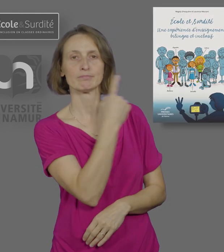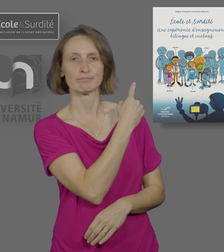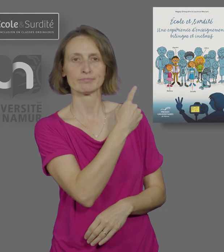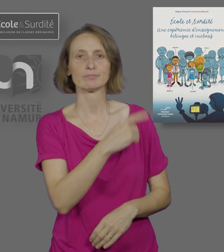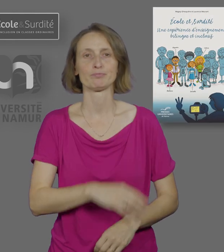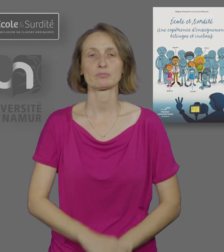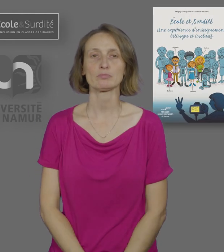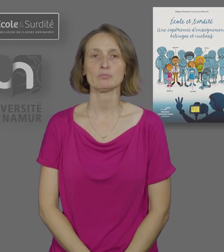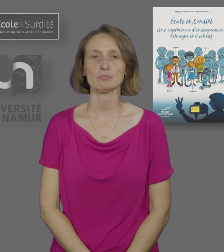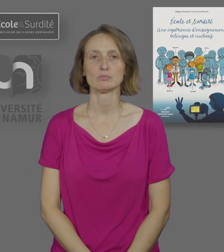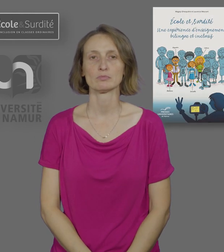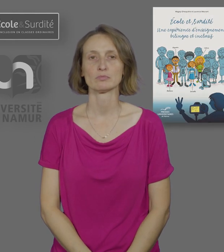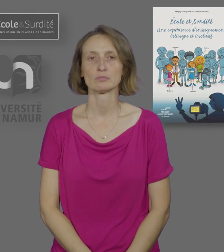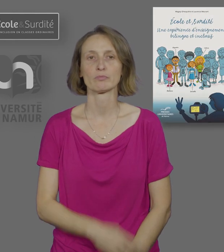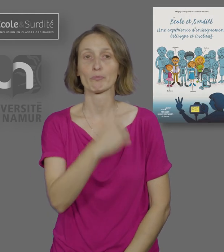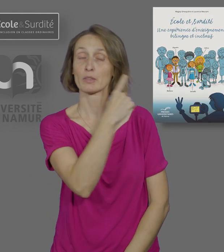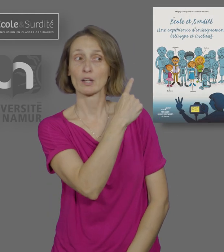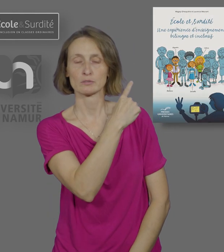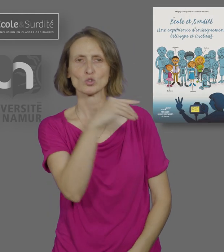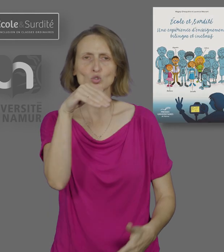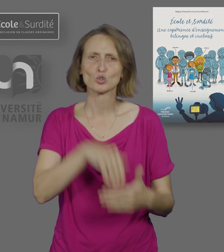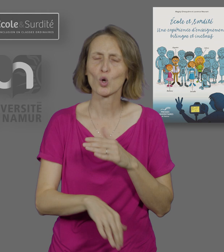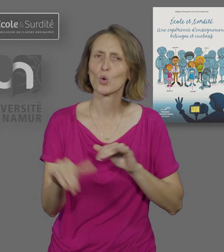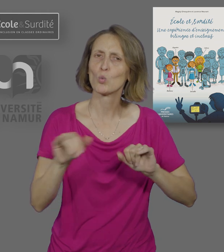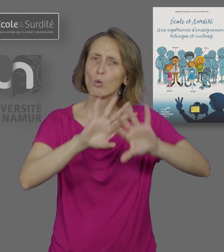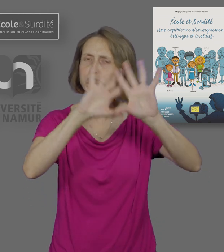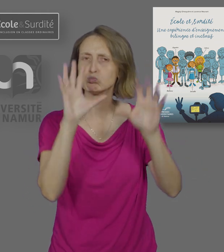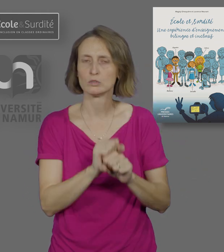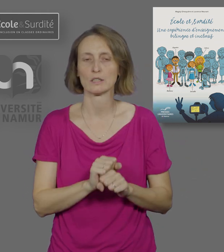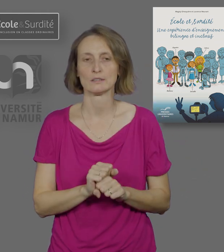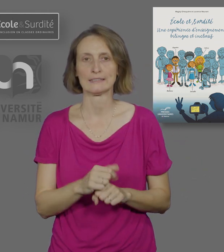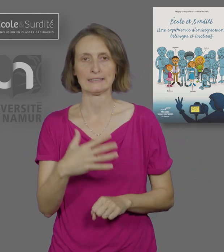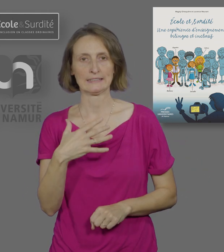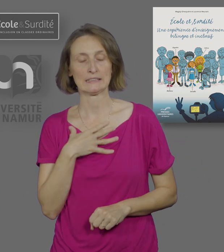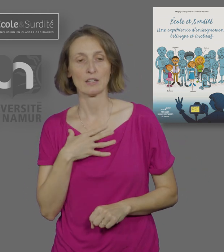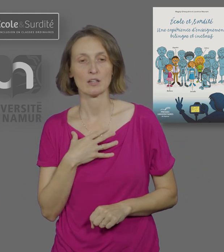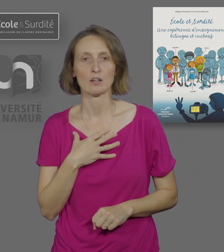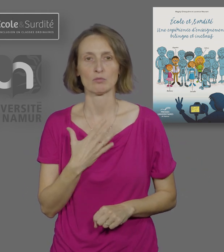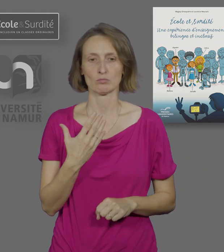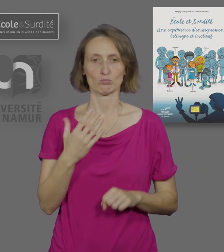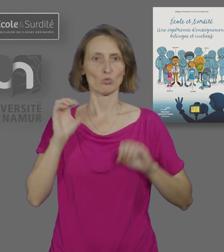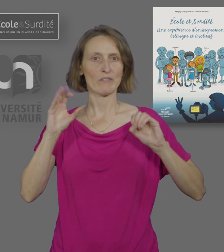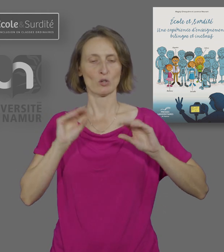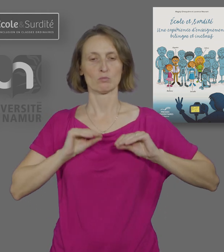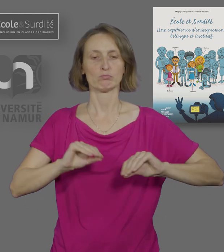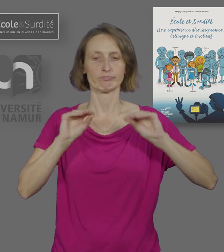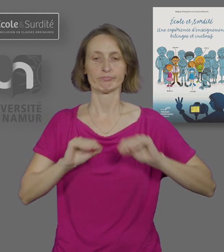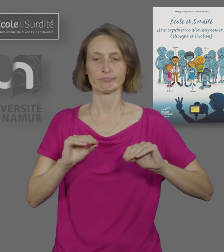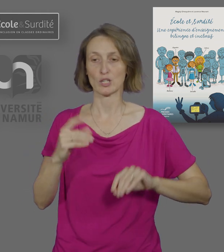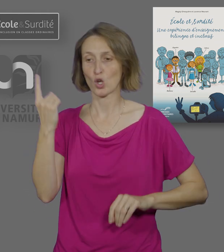Il met en évidence que, malgré l'accès toujours plus performant au monde sonore que permettent les implants cochléaires, l